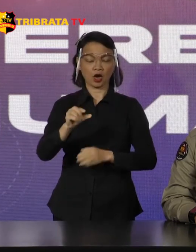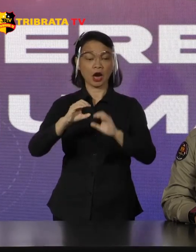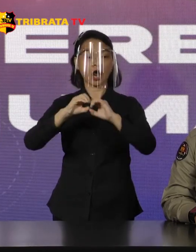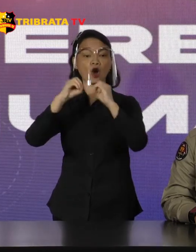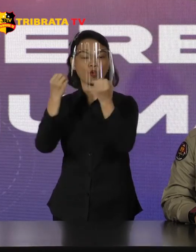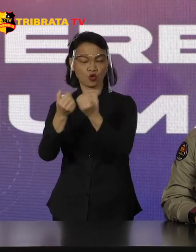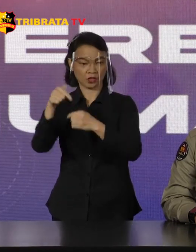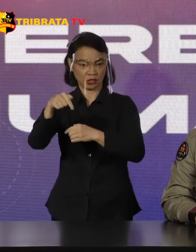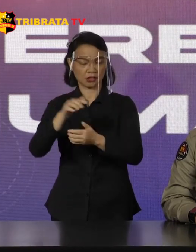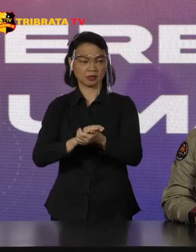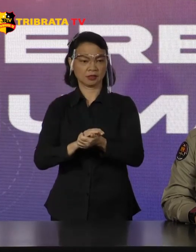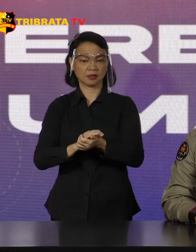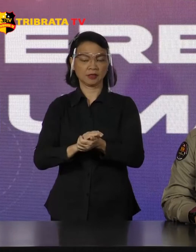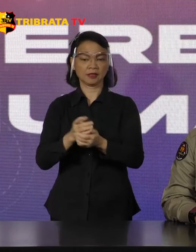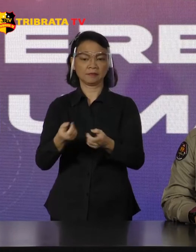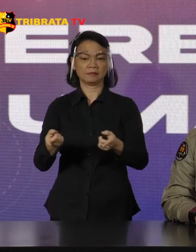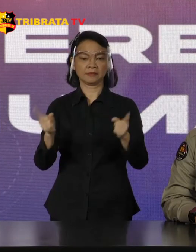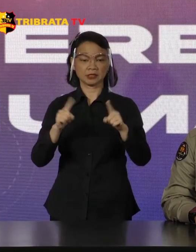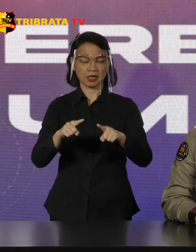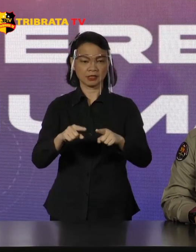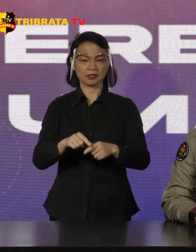masih menjadi pihak yang terlapor